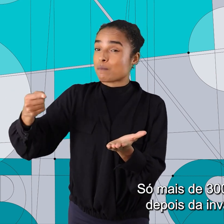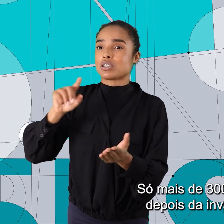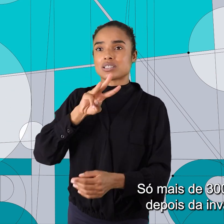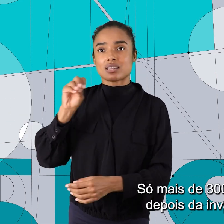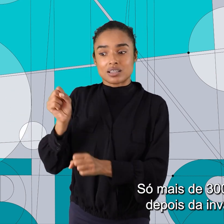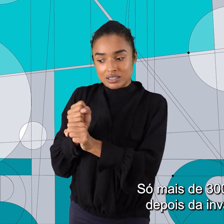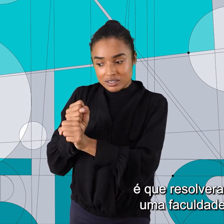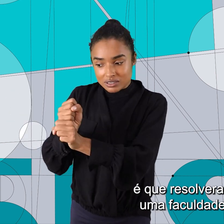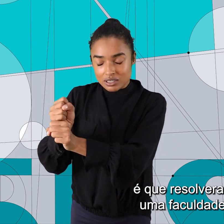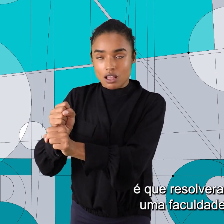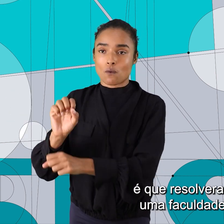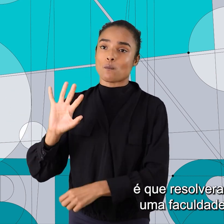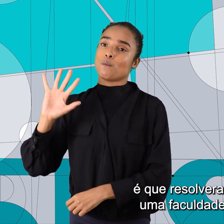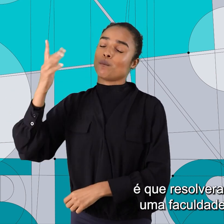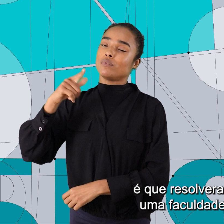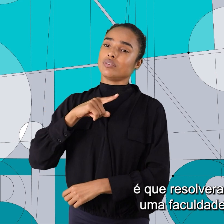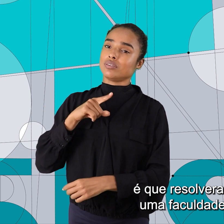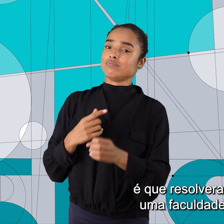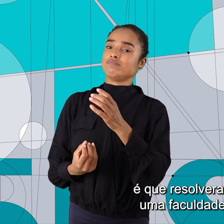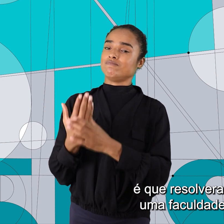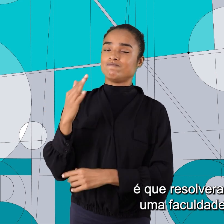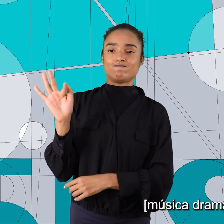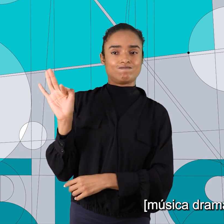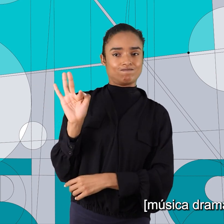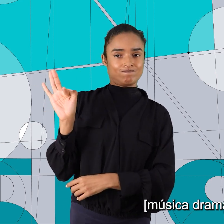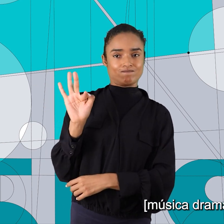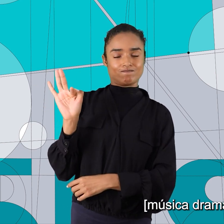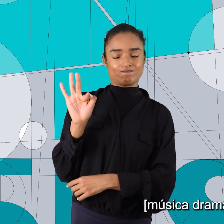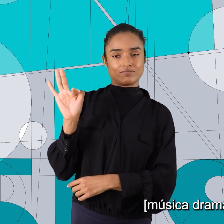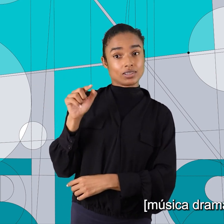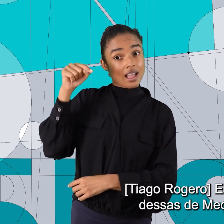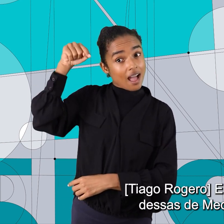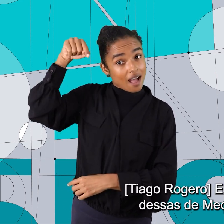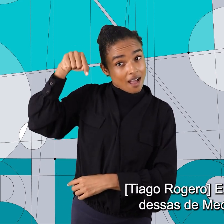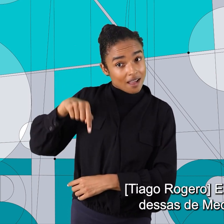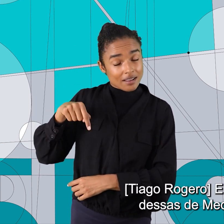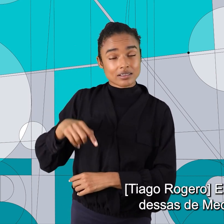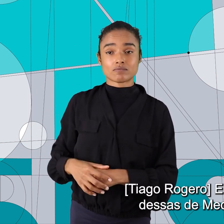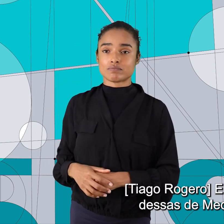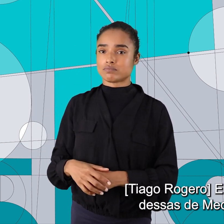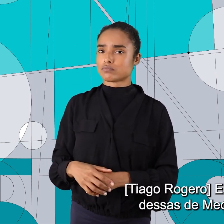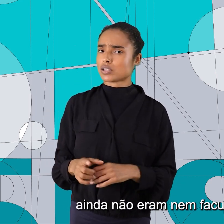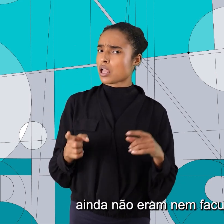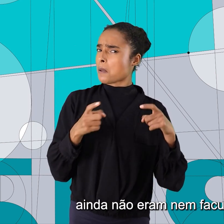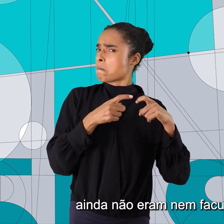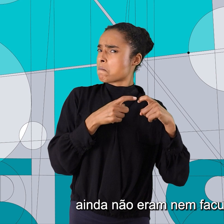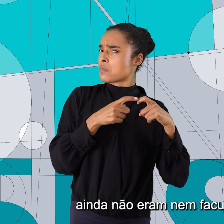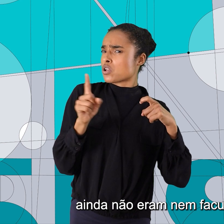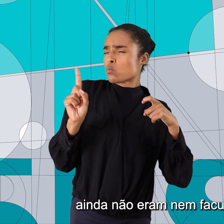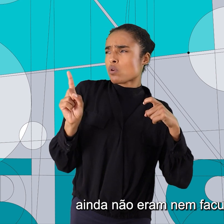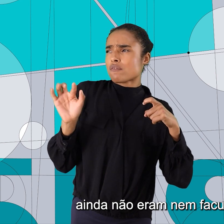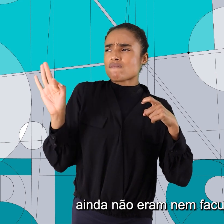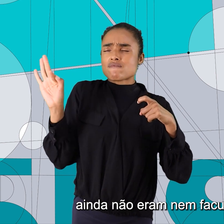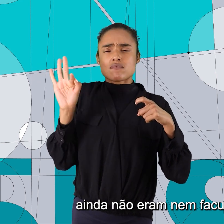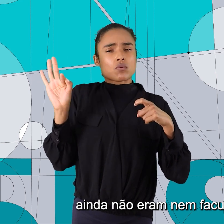depois da invasão é que resolveram criar uma faculdade aqui. E no caso dessas de medicina, ainda não eram nem